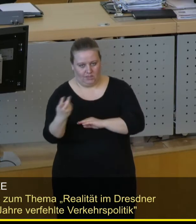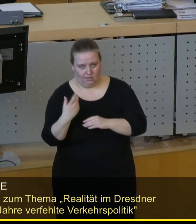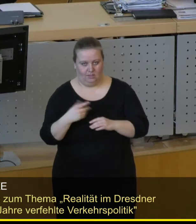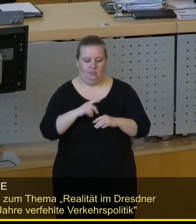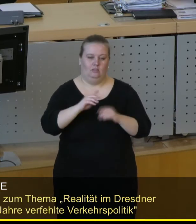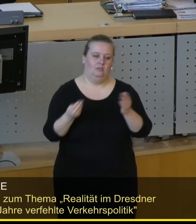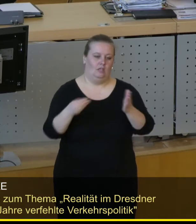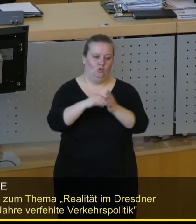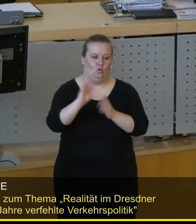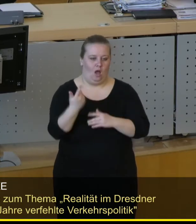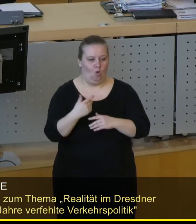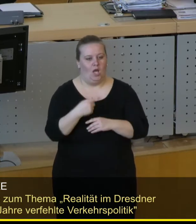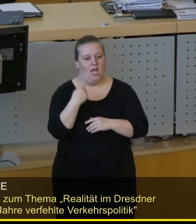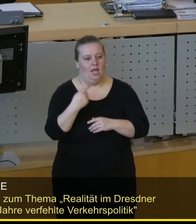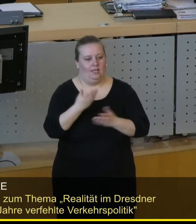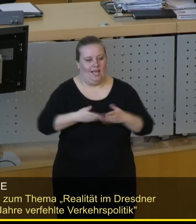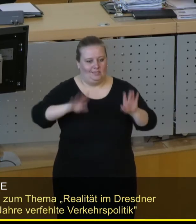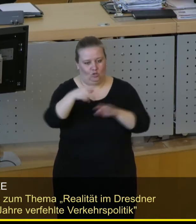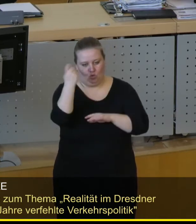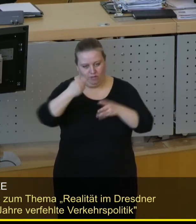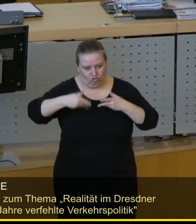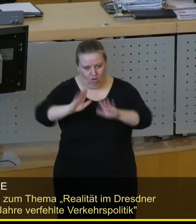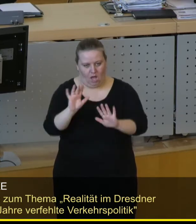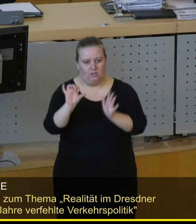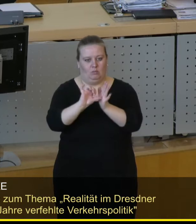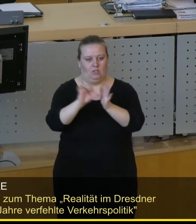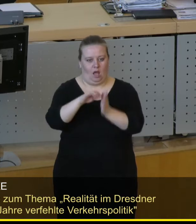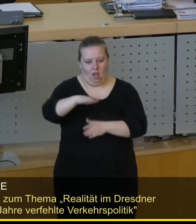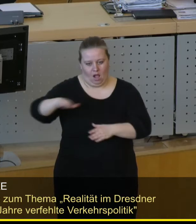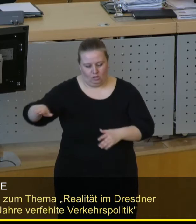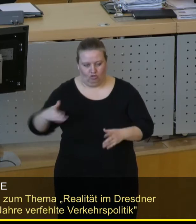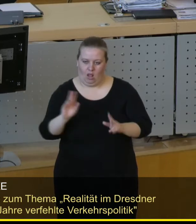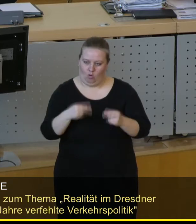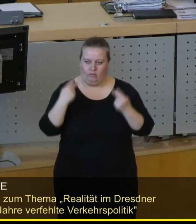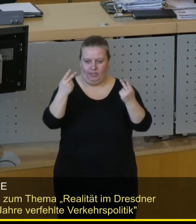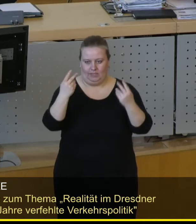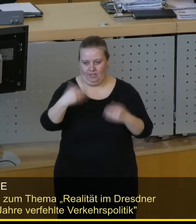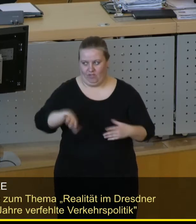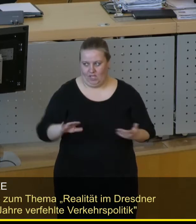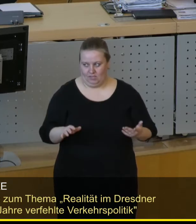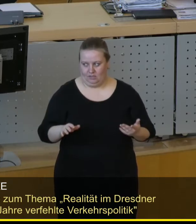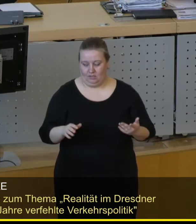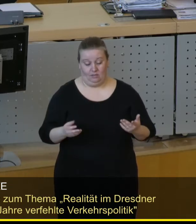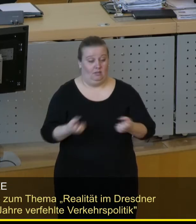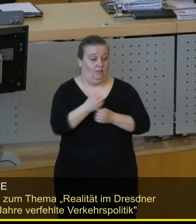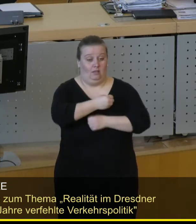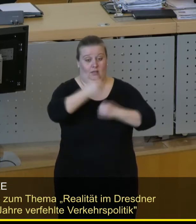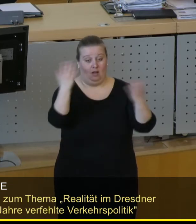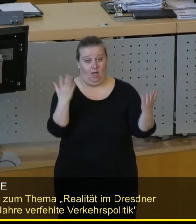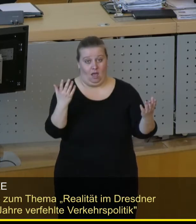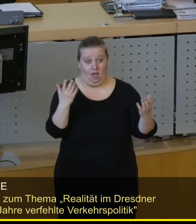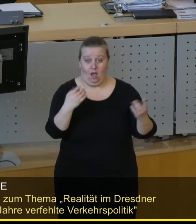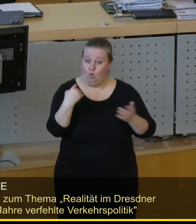haben auf den Weg gebracht die Kesselsdorfer Straße mit der Zentralhaltestelle Kesselsdorfer Straße. Selbstverständlich genügen wir den